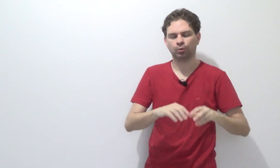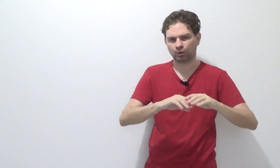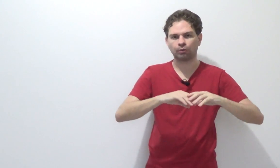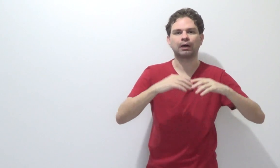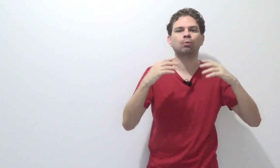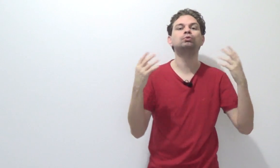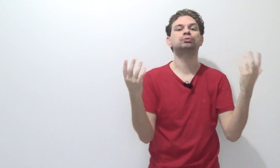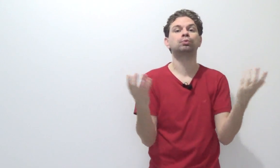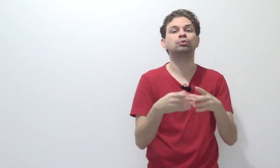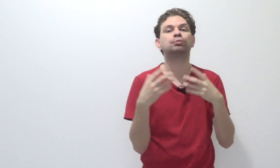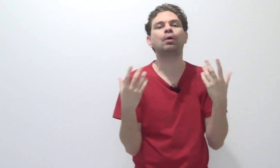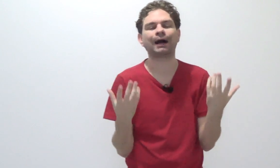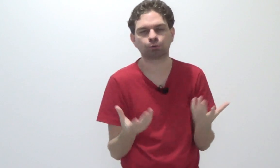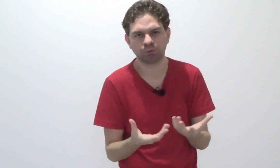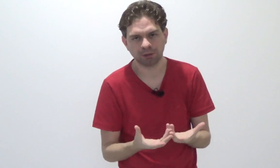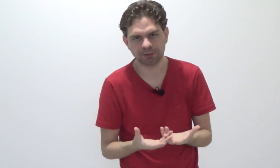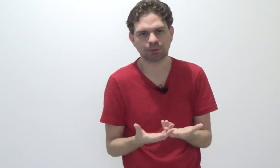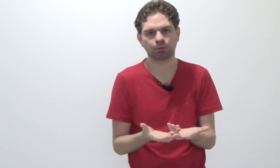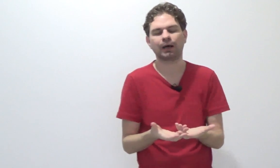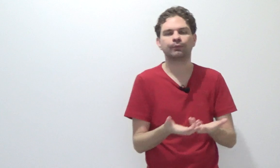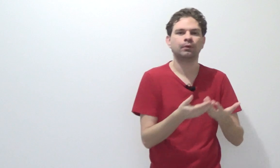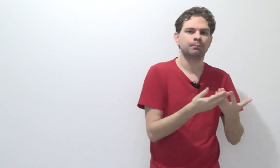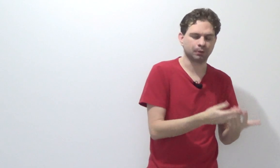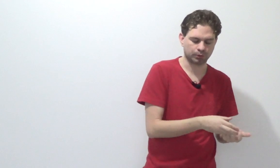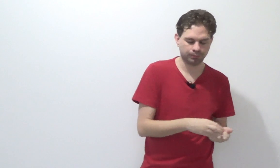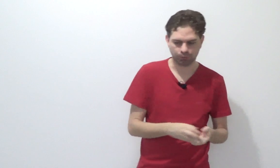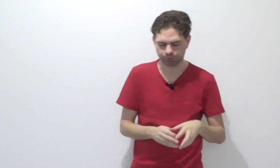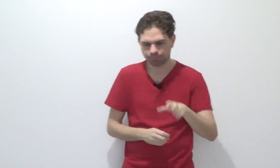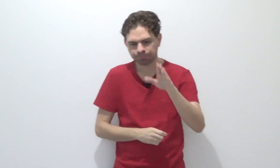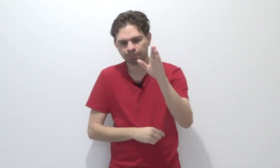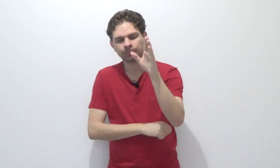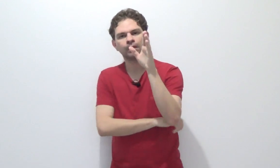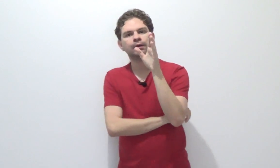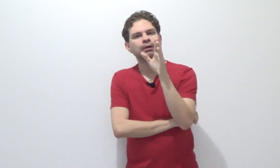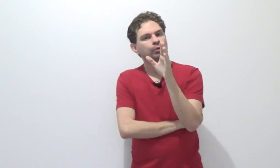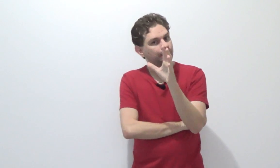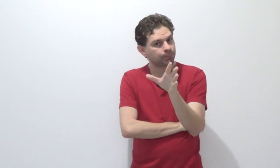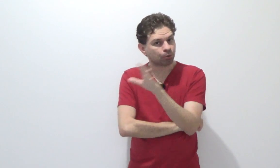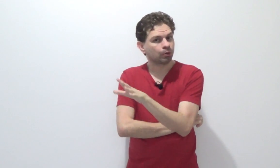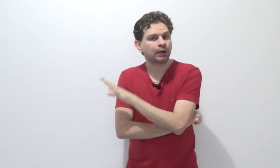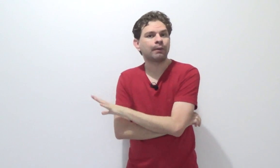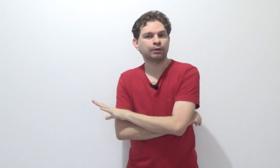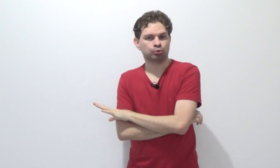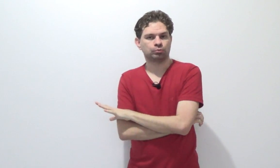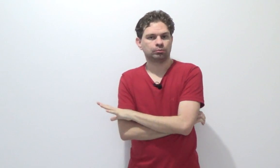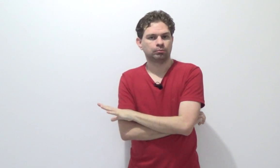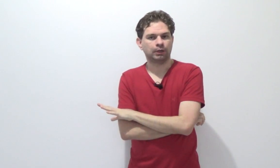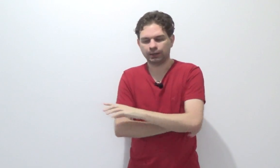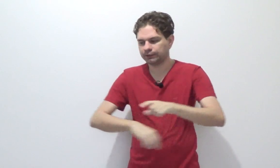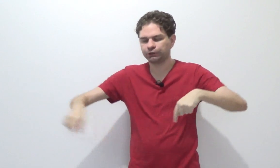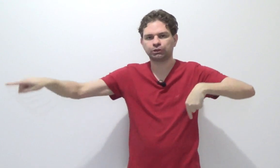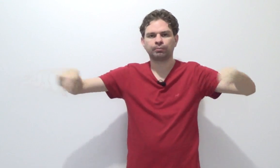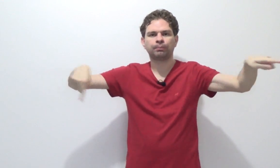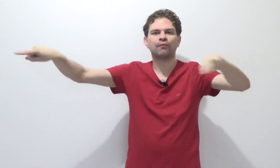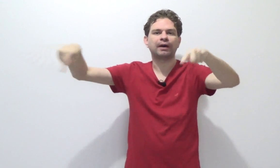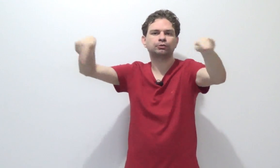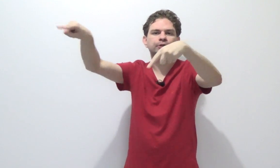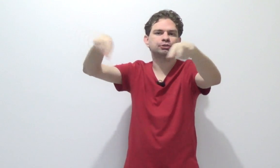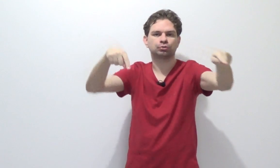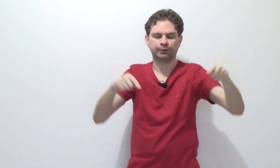o local do último ato executado pelo criminoso. O crime plurilocal é isso. É aquele que se distribui por várias jurisdições.